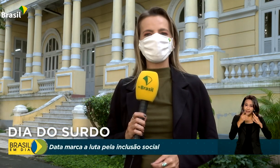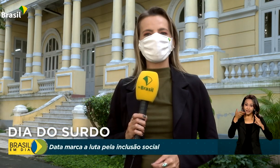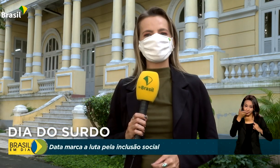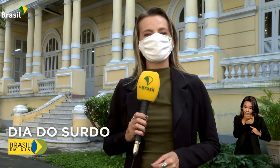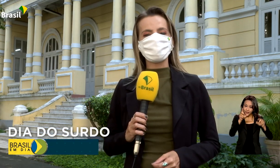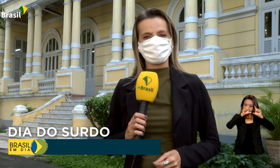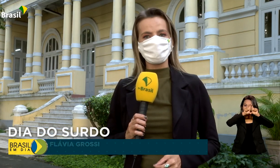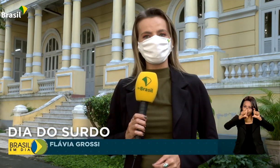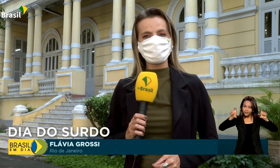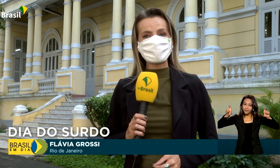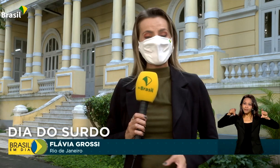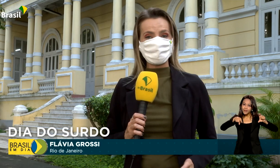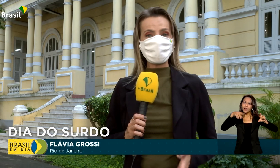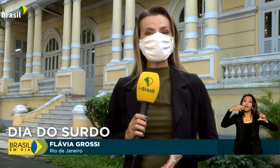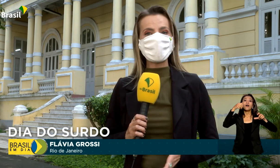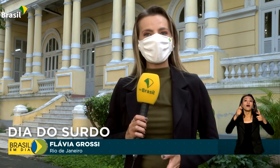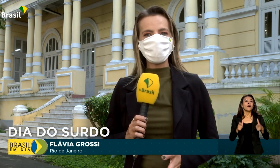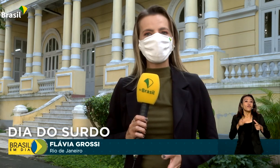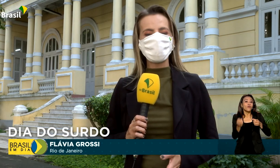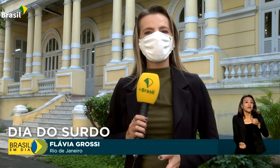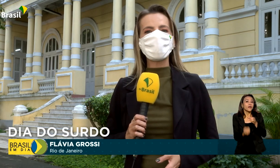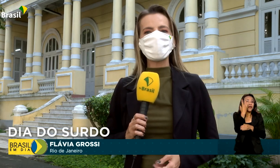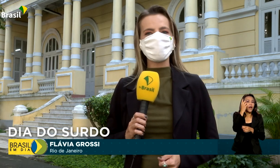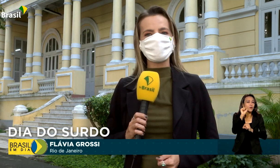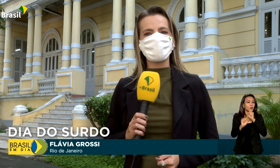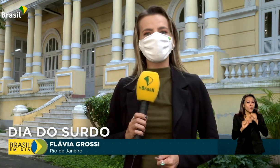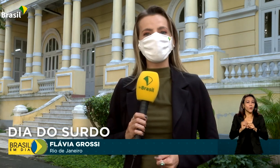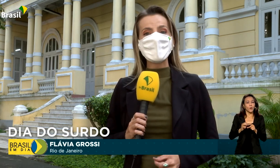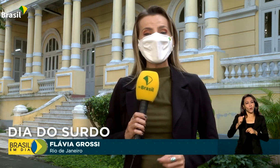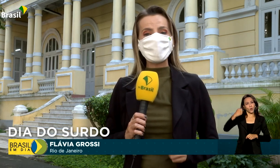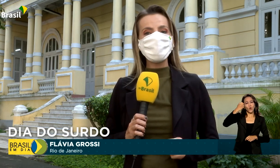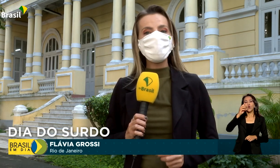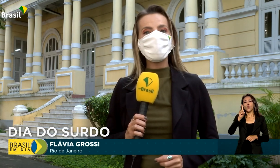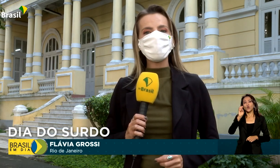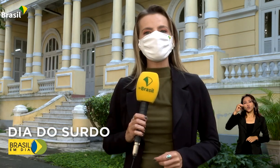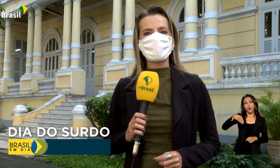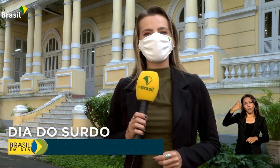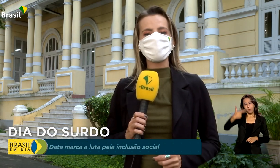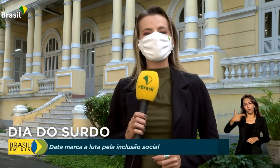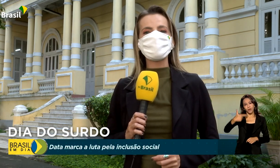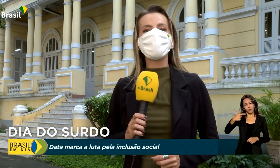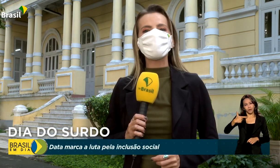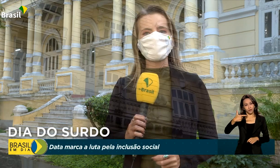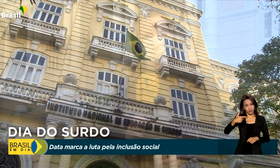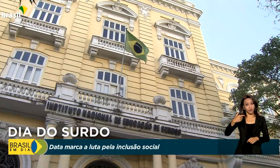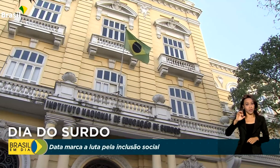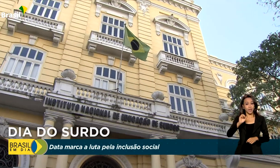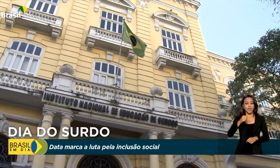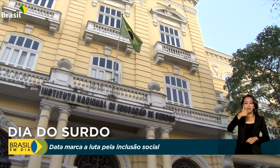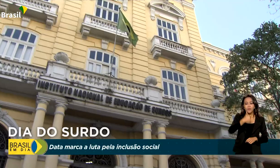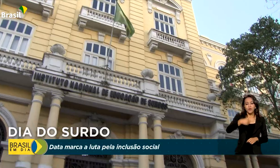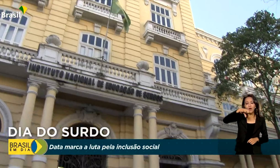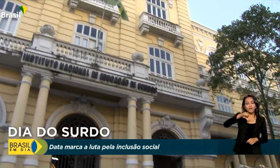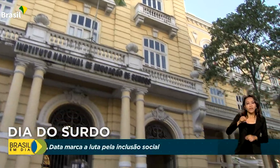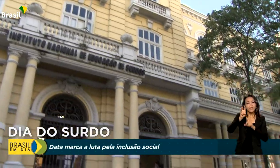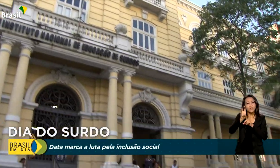Nacional de Educação de Surdos, foi criado por Dom Pedro II em 1857.